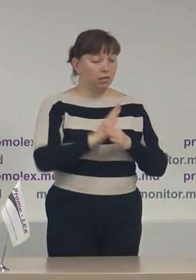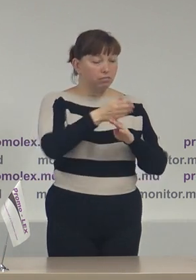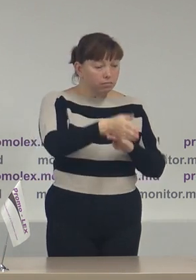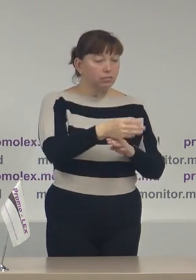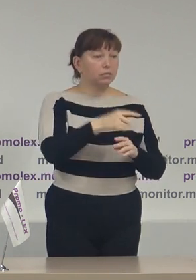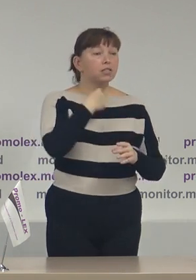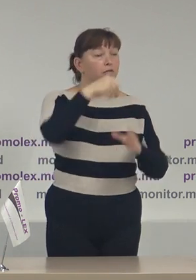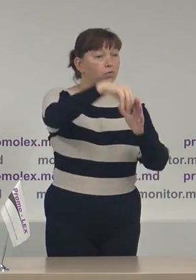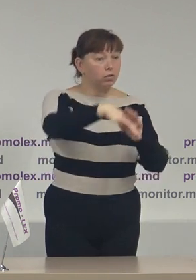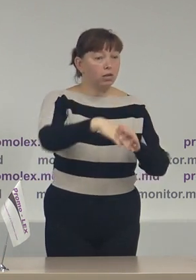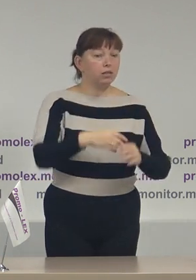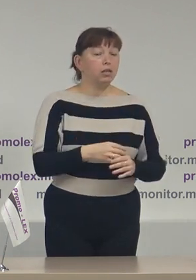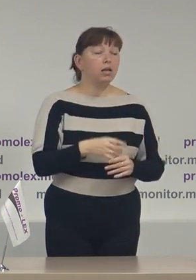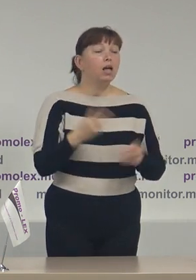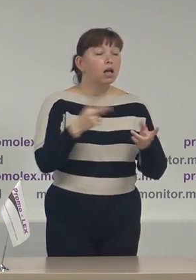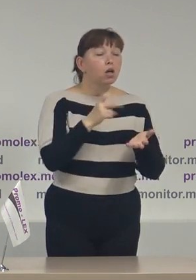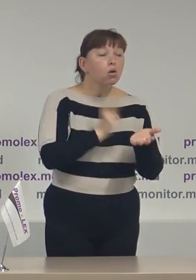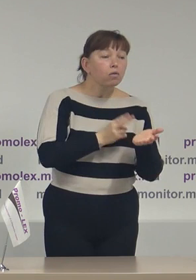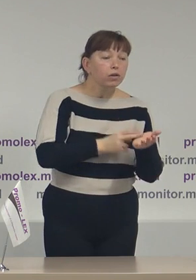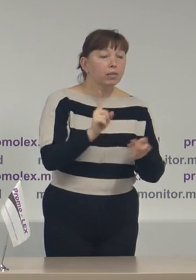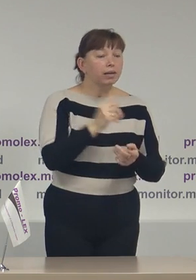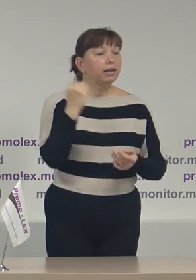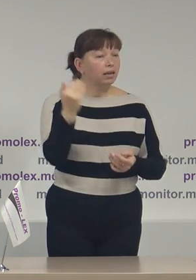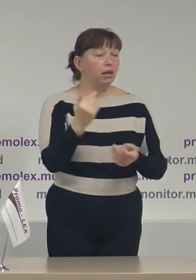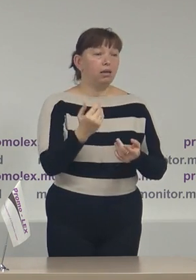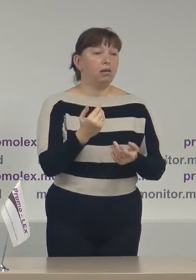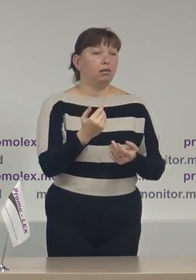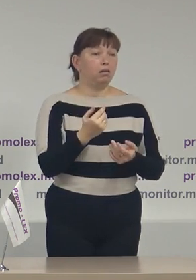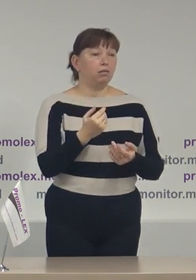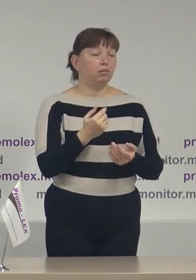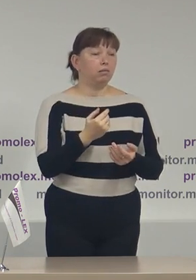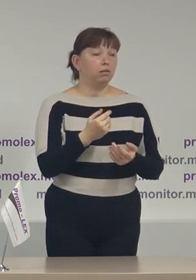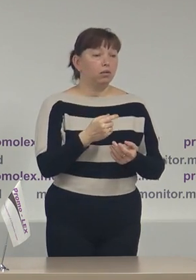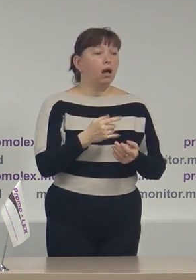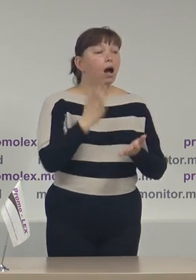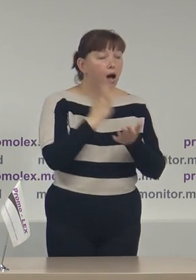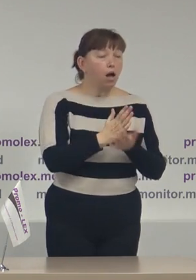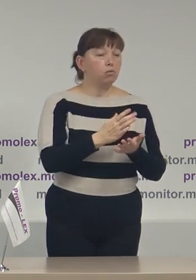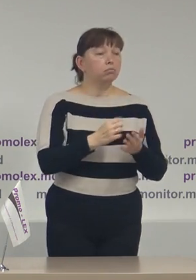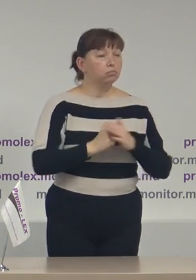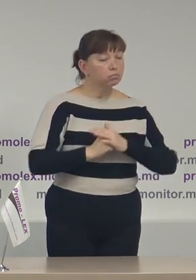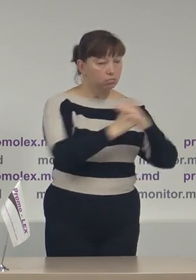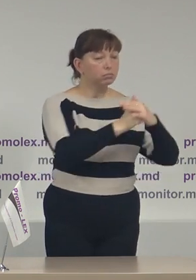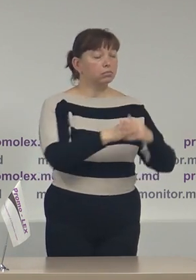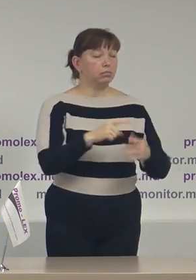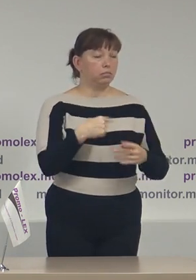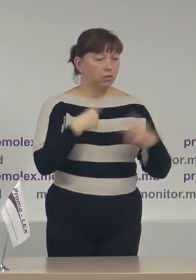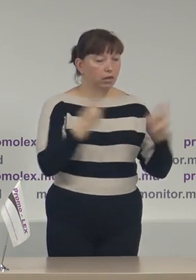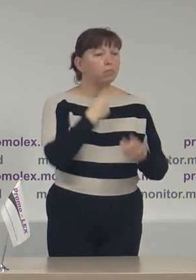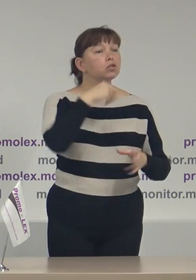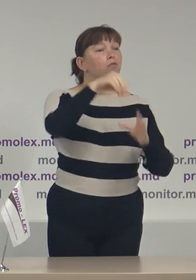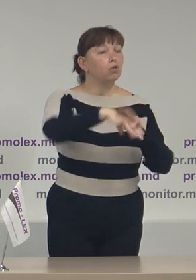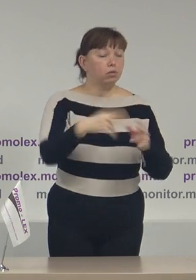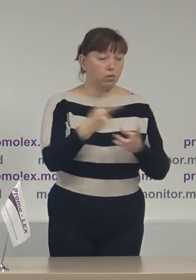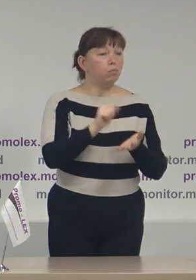votare, documente confirmative care atestă că ei merg în scop argumentat pentru exercitarea dreptului de vot.